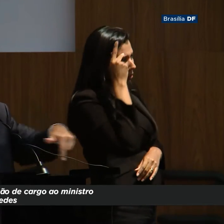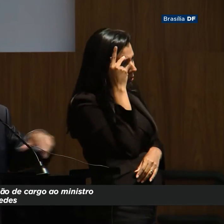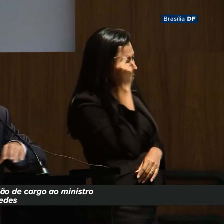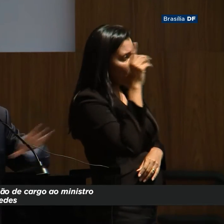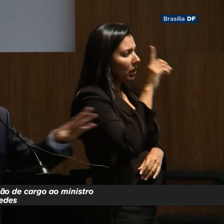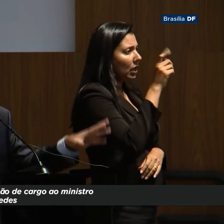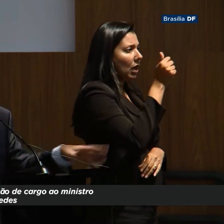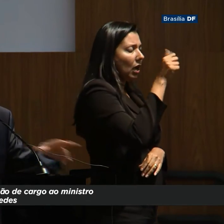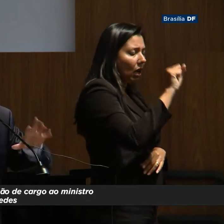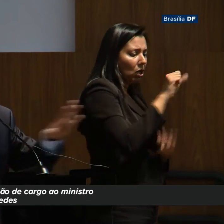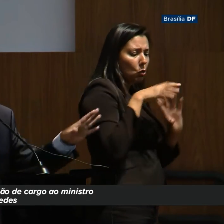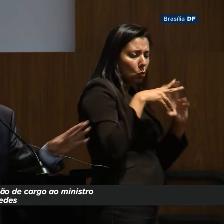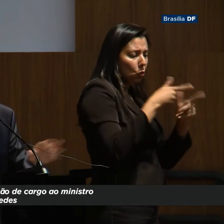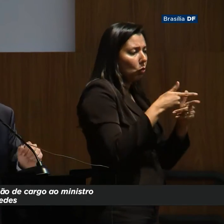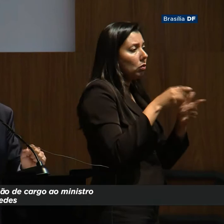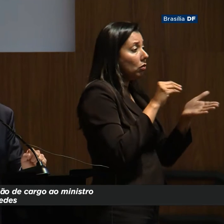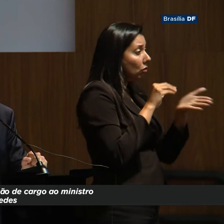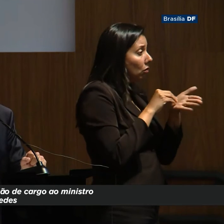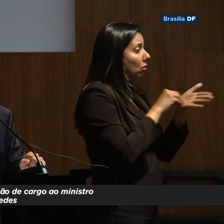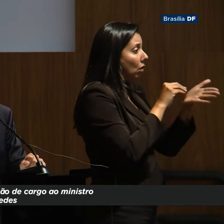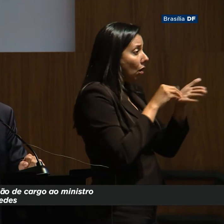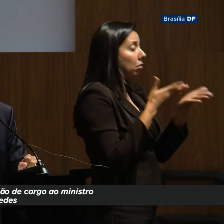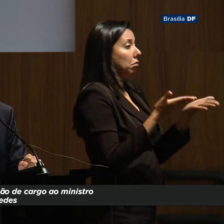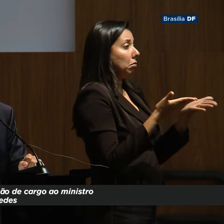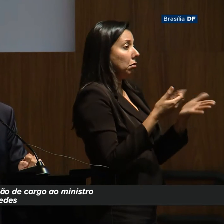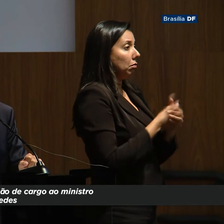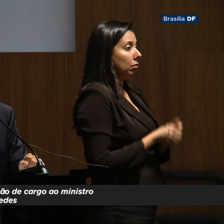DAS, recursos, tudo isso. Então, o pau está comendo lá.